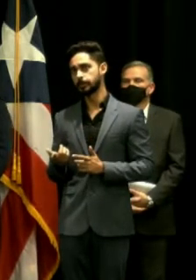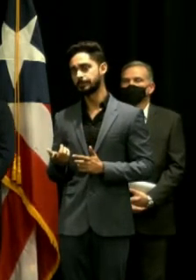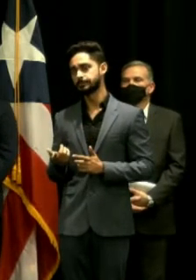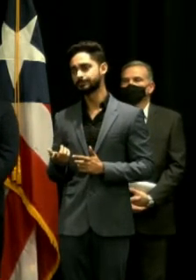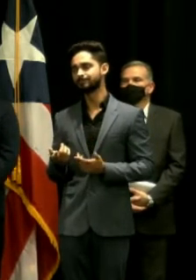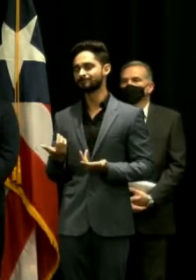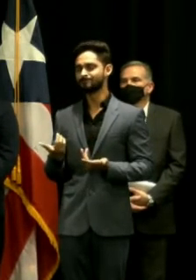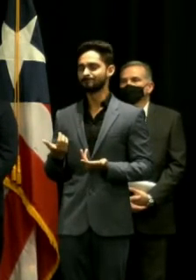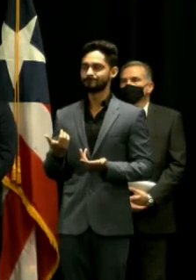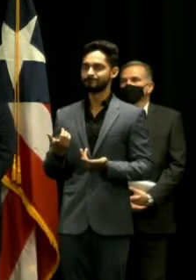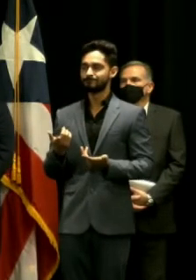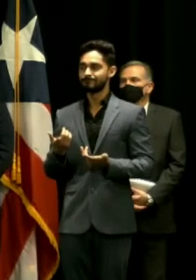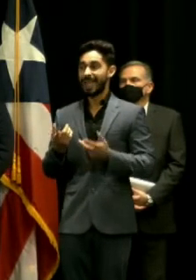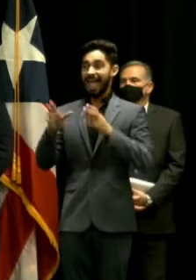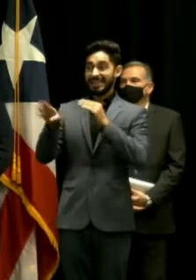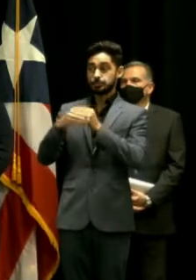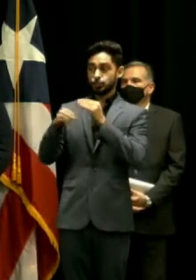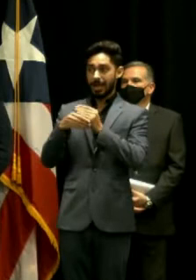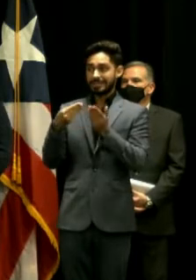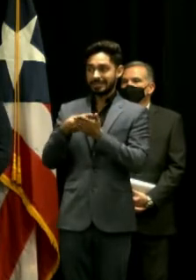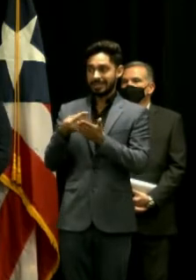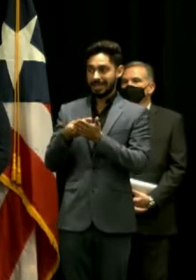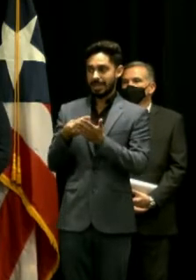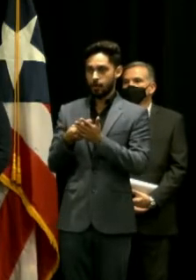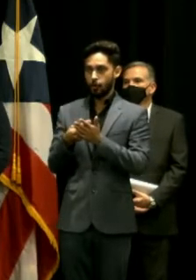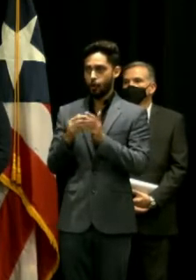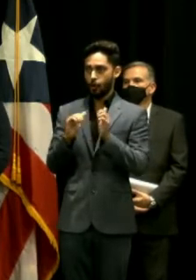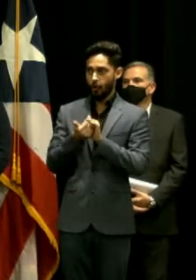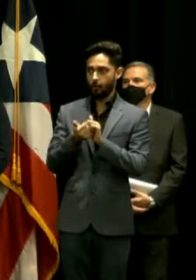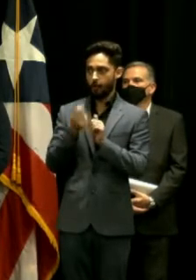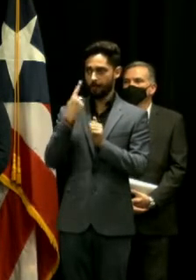identificar fondos adicionales no veo obstáculo para hacerlo